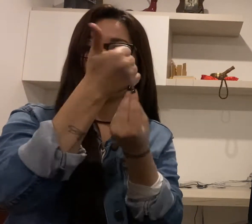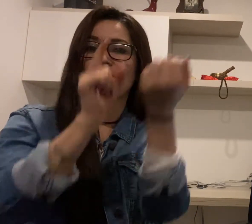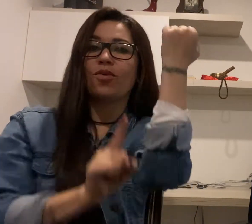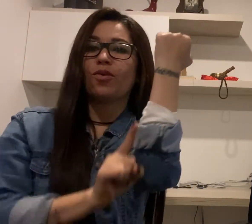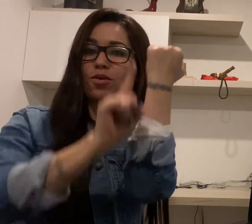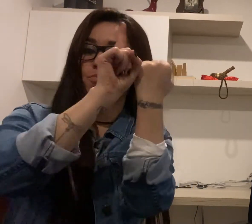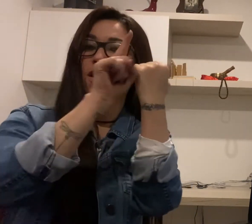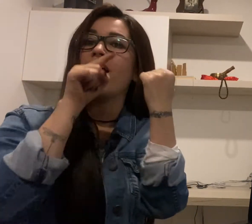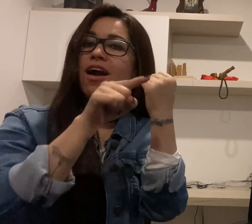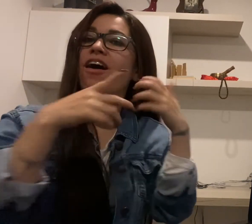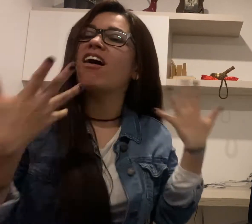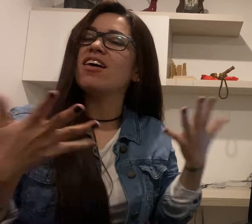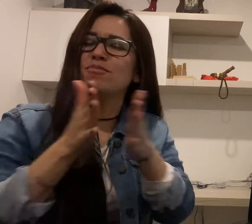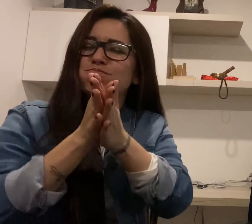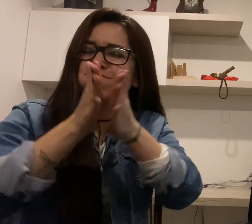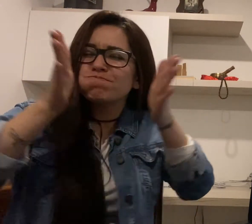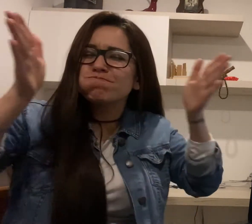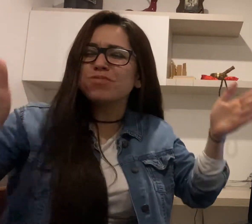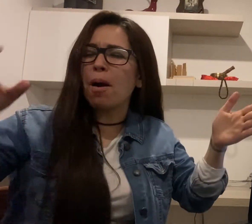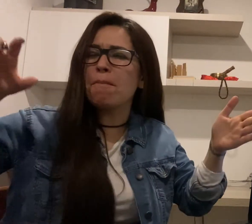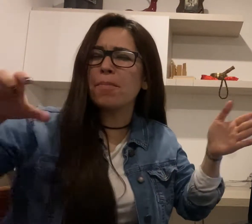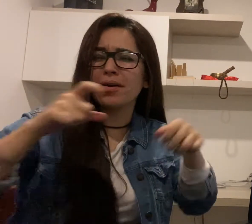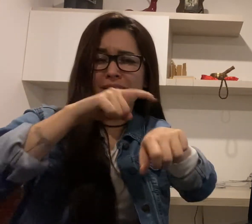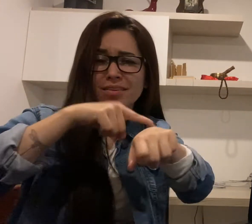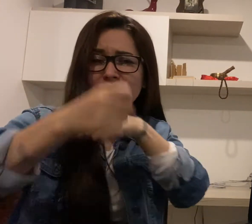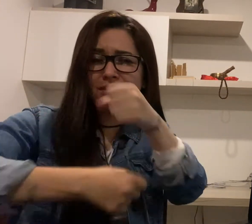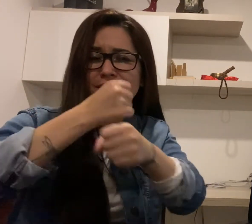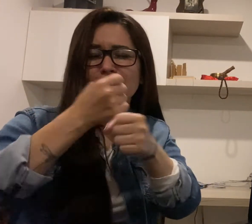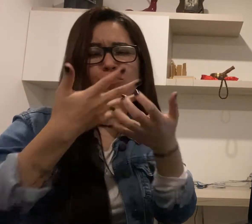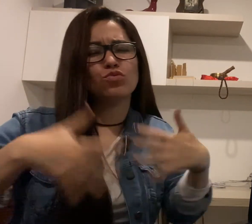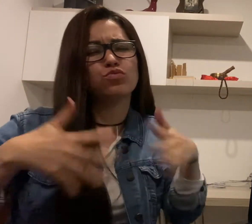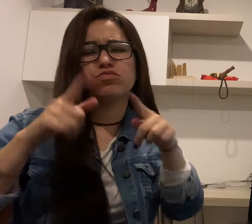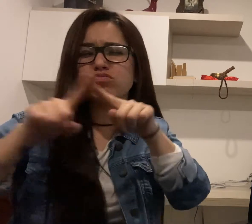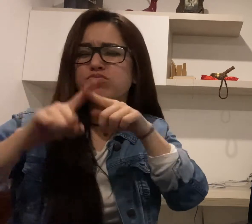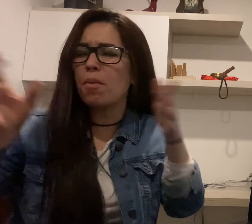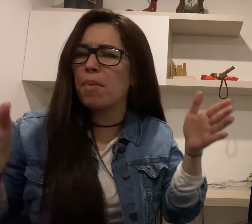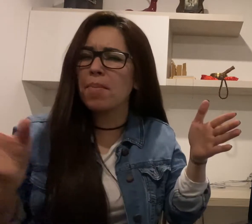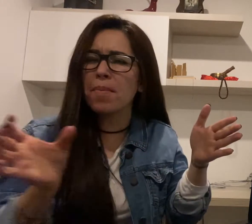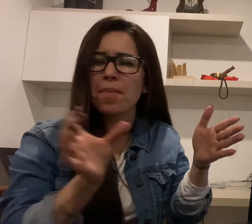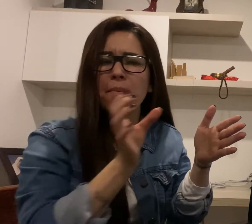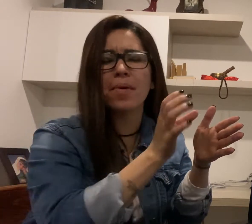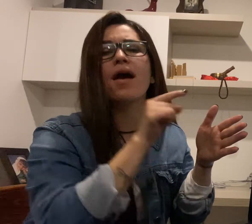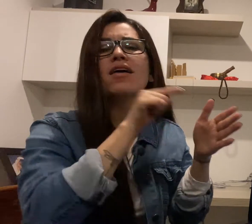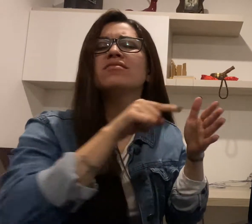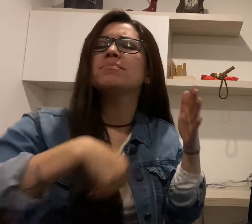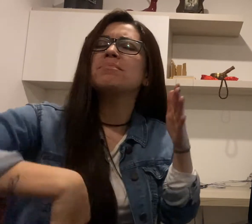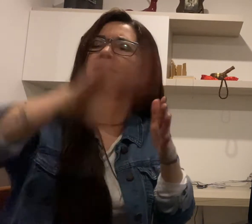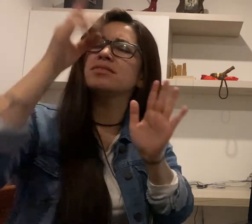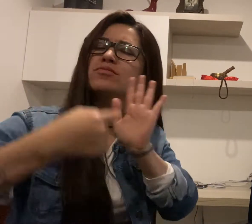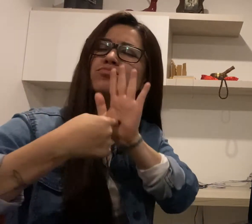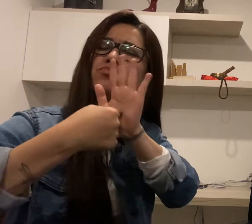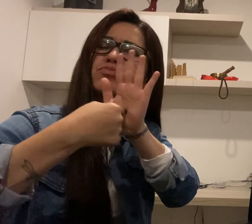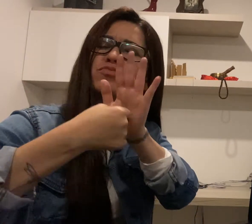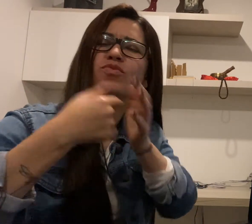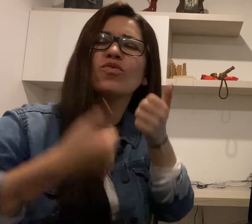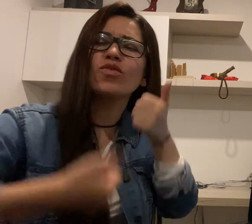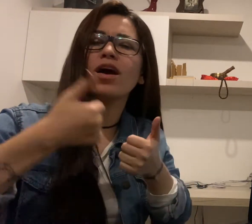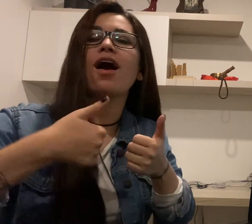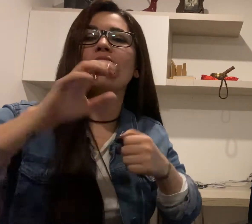Continuando con la temática que estamos abordando del arte contemporáneo, sabemos que dentro del arte contemporáneo